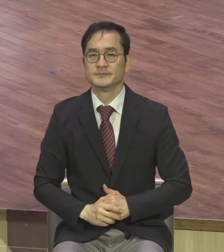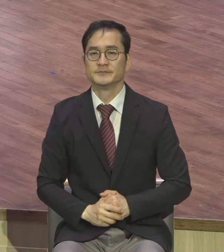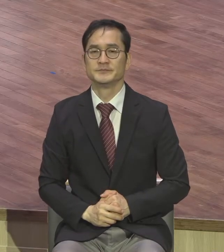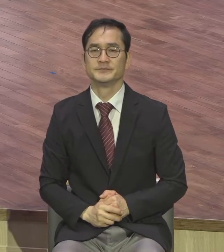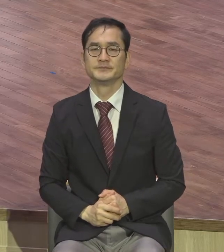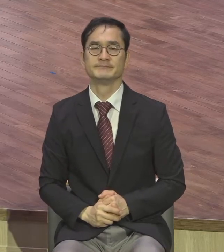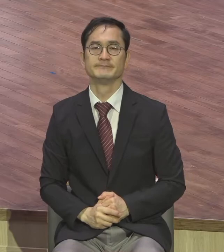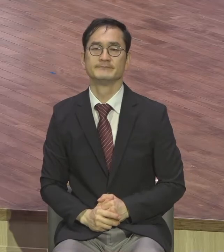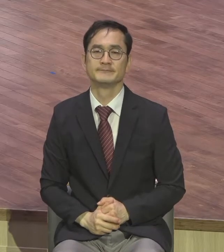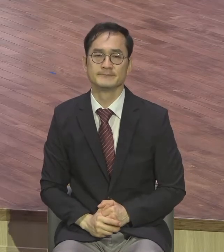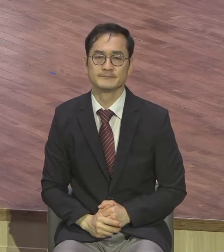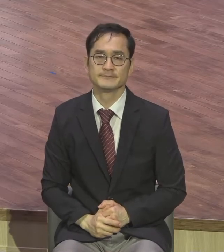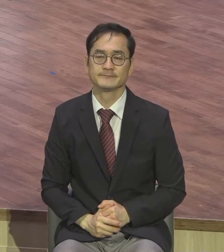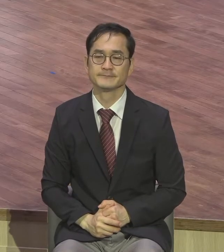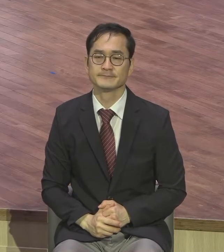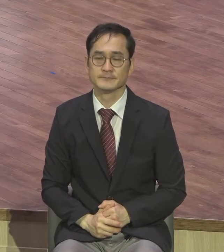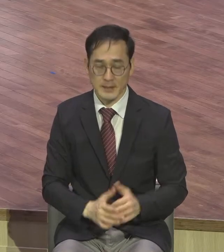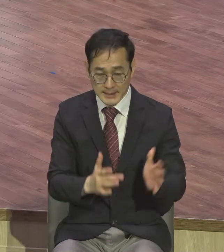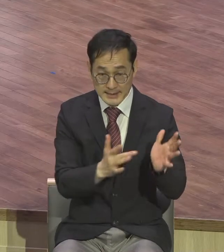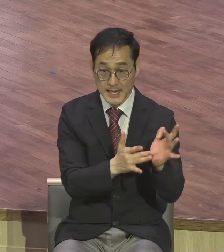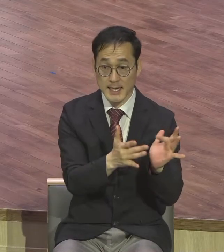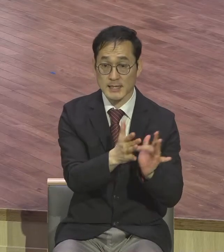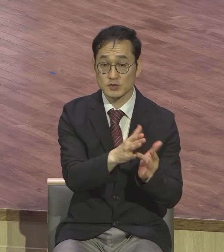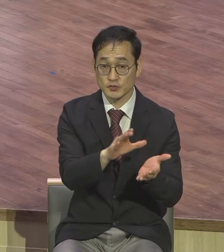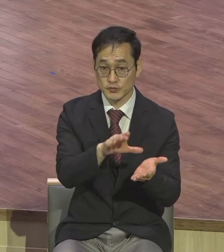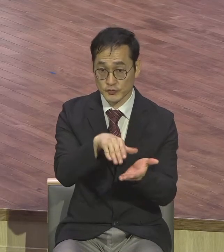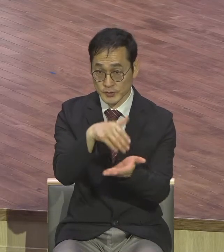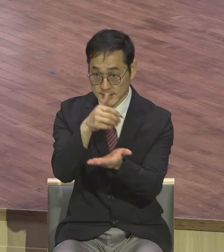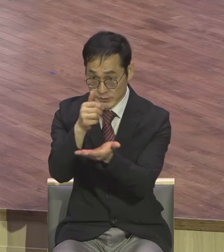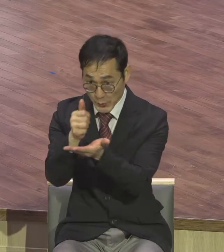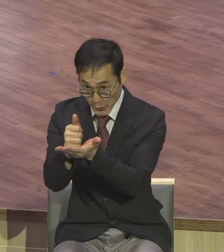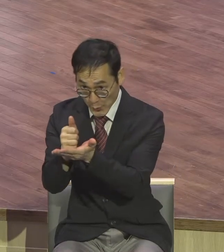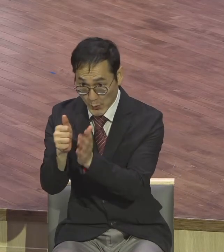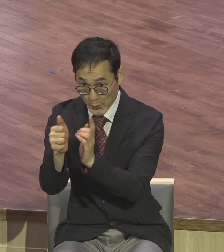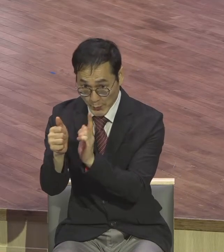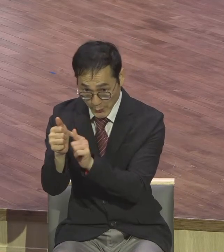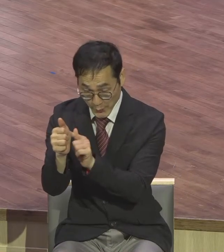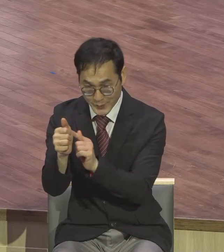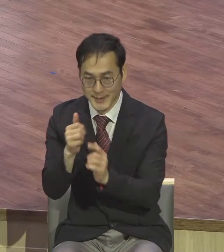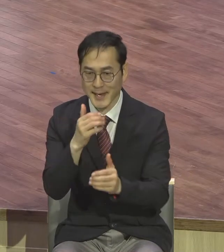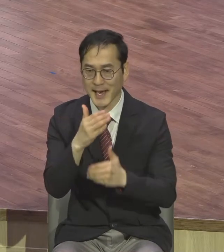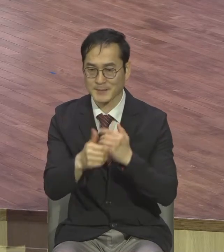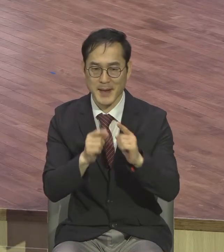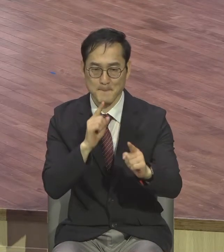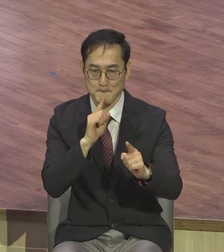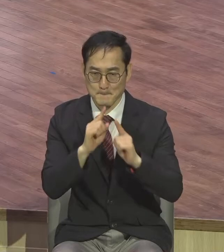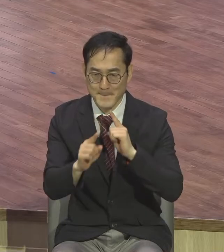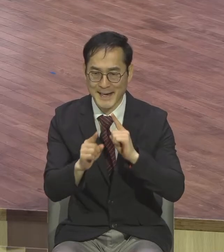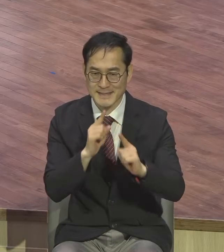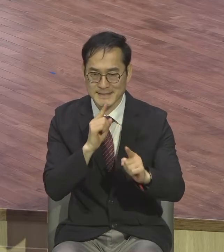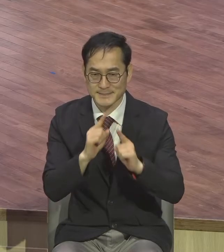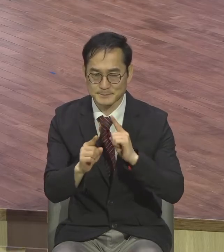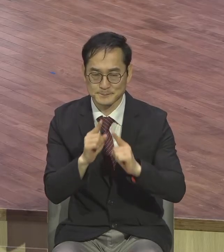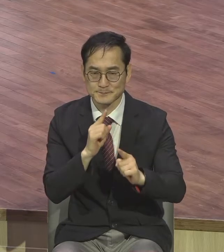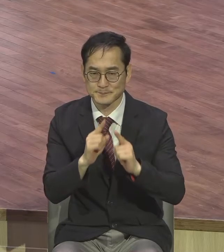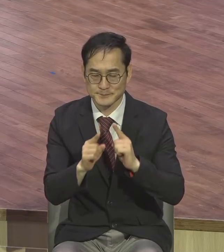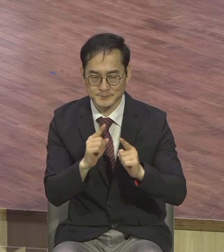예수 그리스도로 하나님의 말씀을 편집하지 못하면 어떻게 되느냐